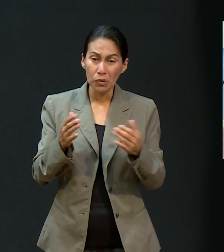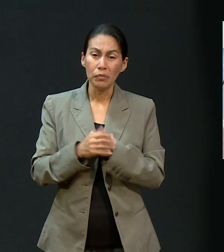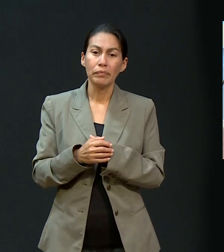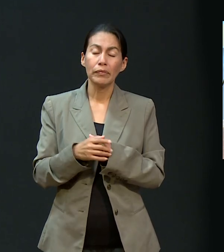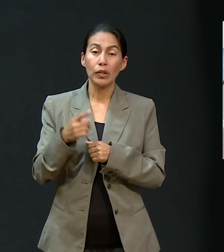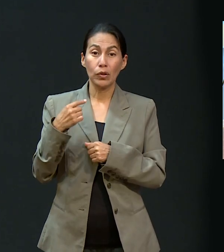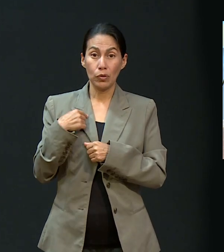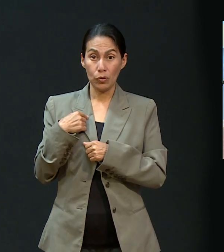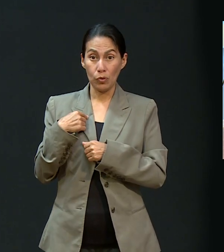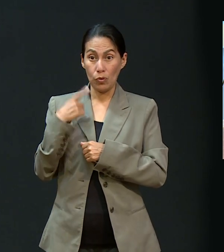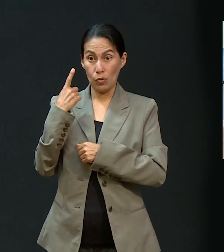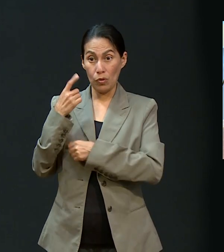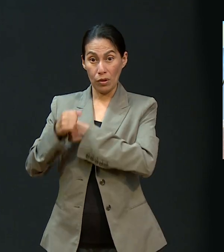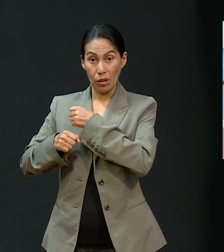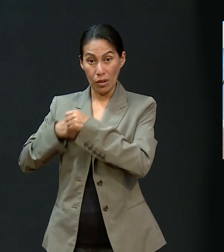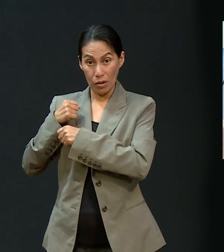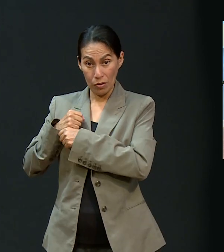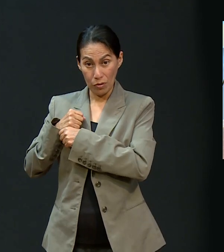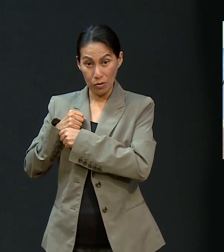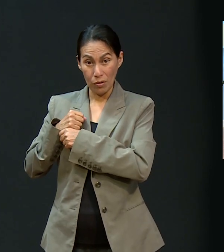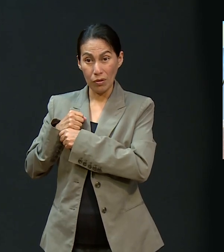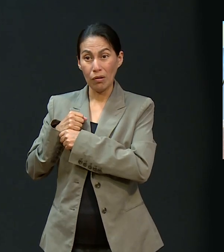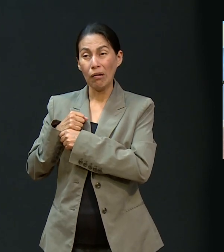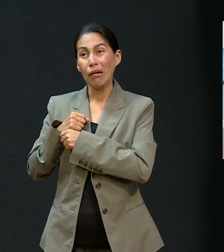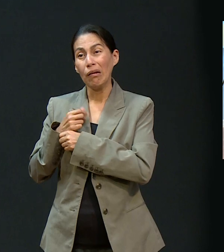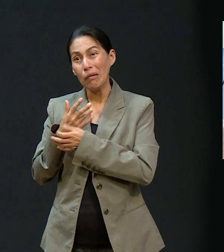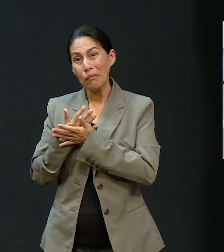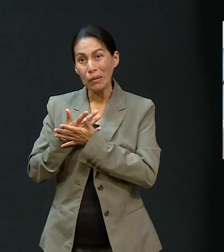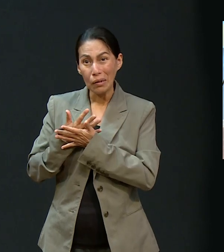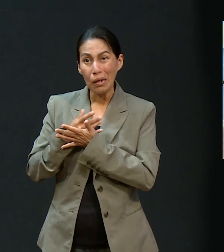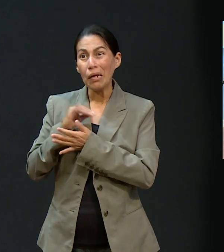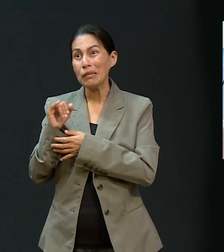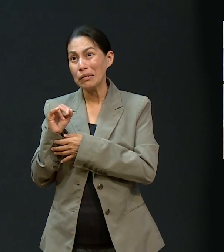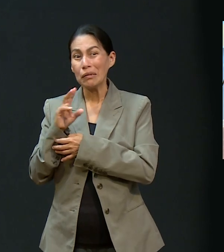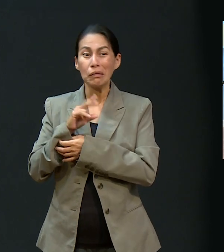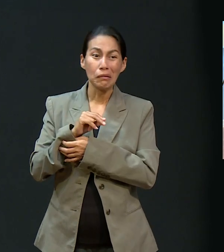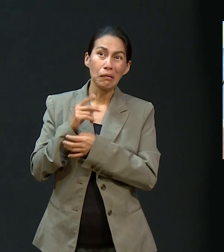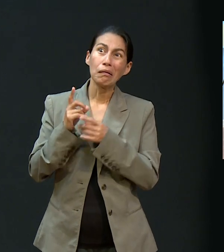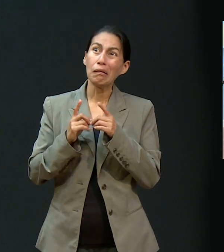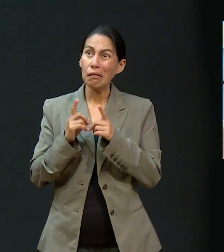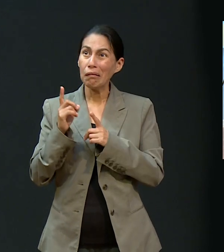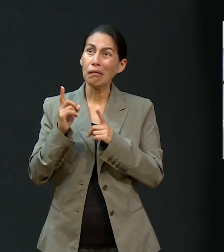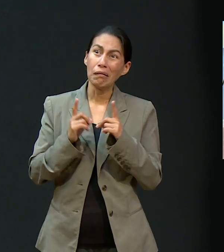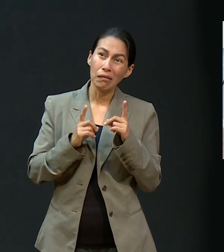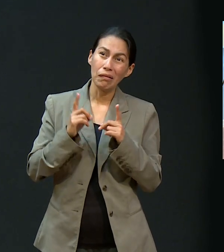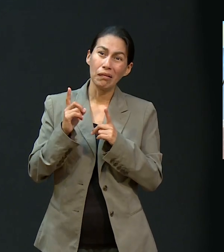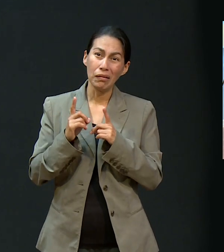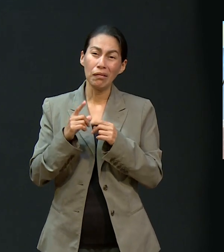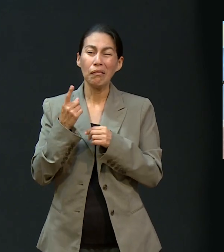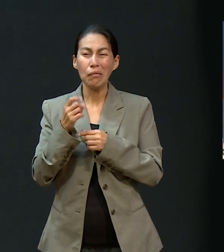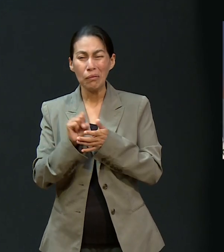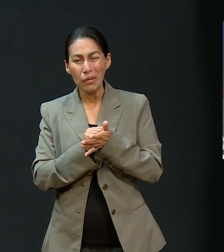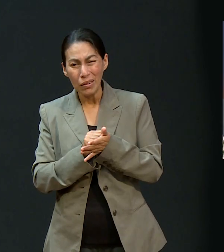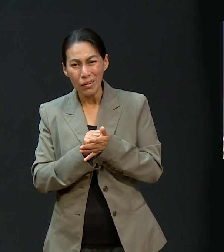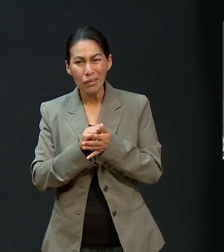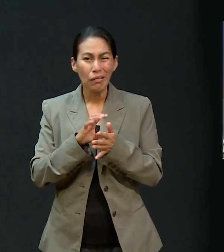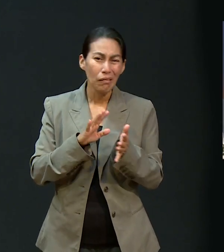se dio tan, tan rápido que lo que yo prolongué un año, que pensaba que sí, que sí, que no, que